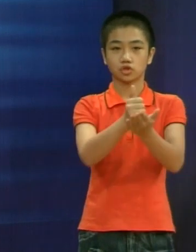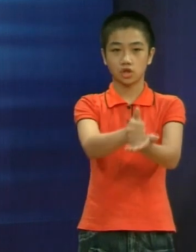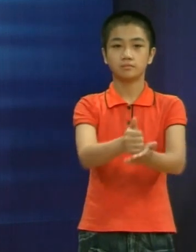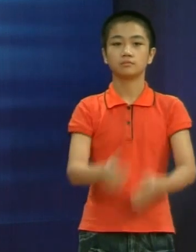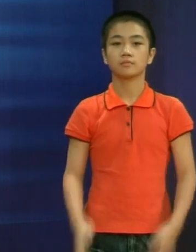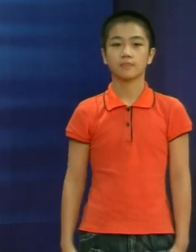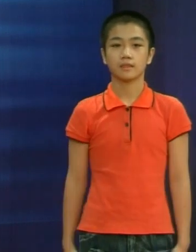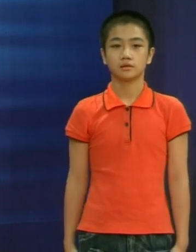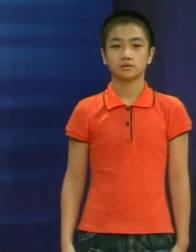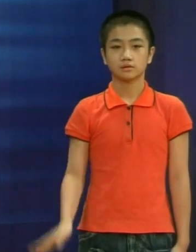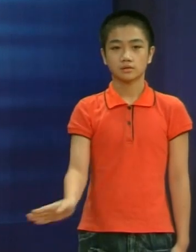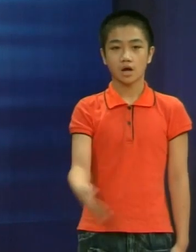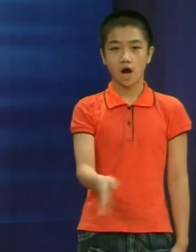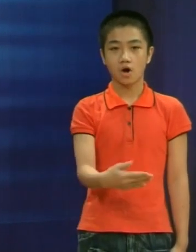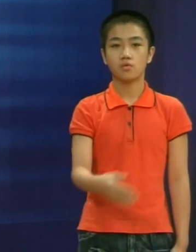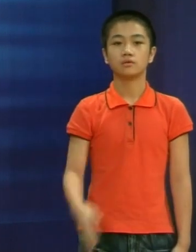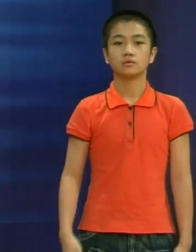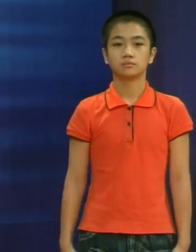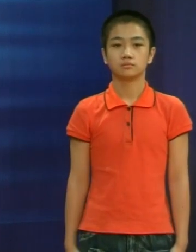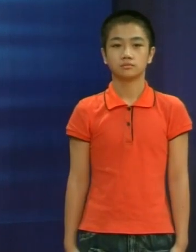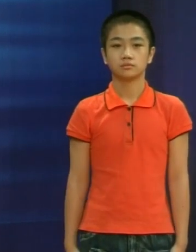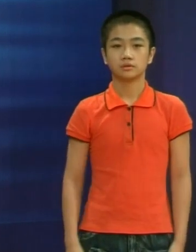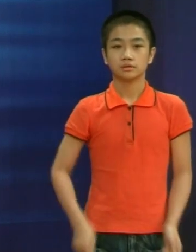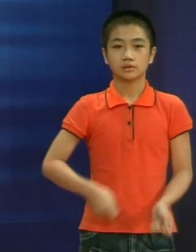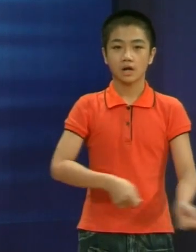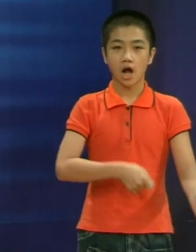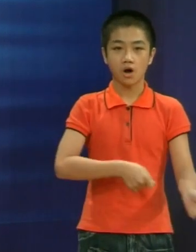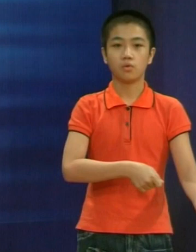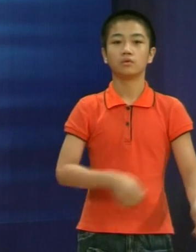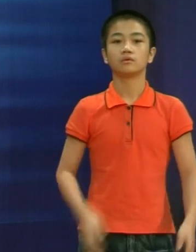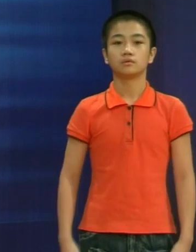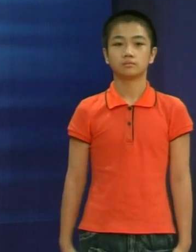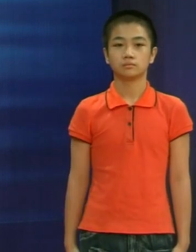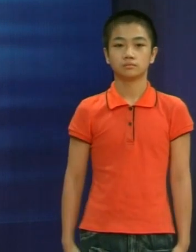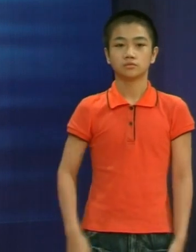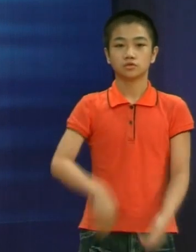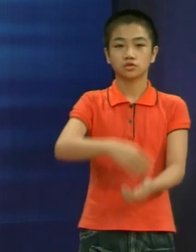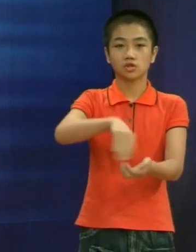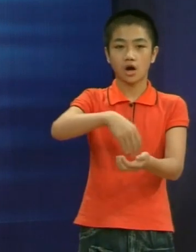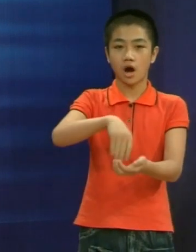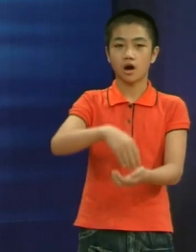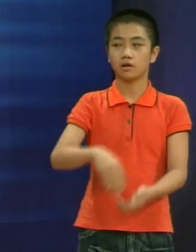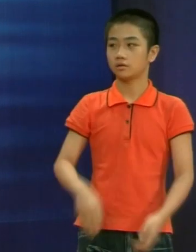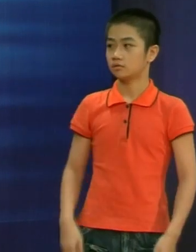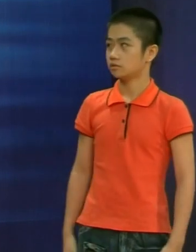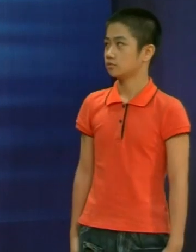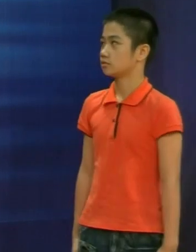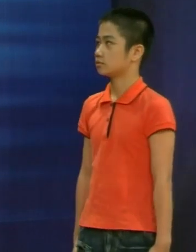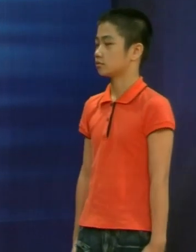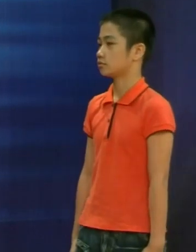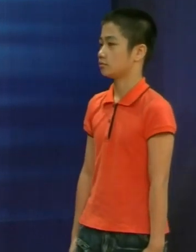Ở nhà bạn ấy giúp bố mẹ quét nhà này Lâu nhà nữa Bạn ấy còn giúp bố mẹ rửa bát nữa đấy